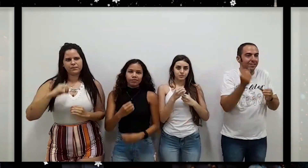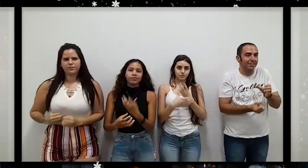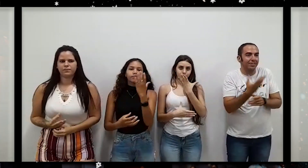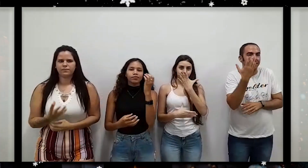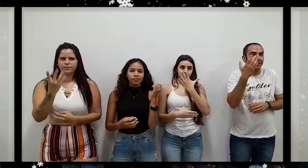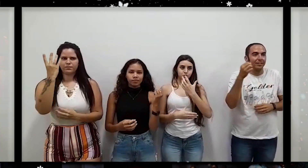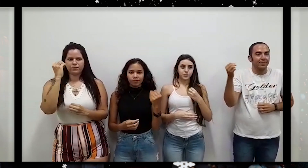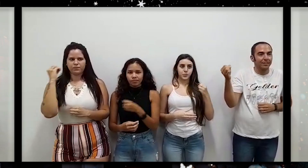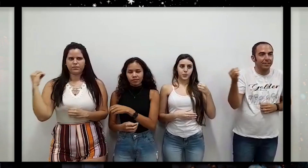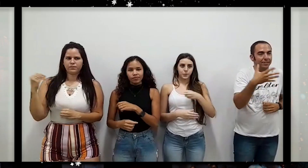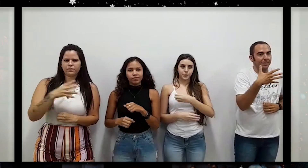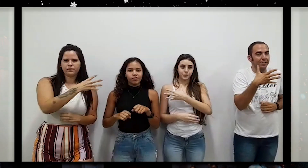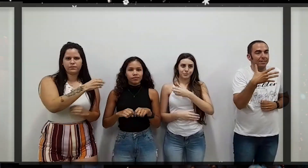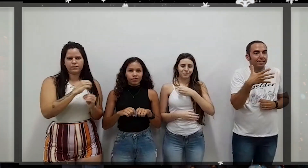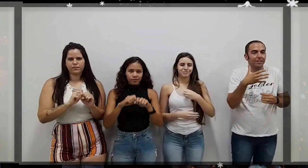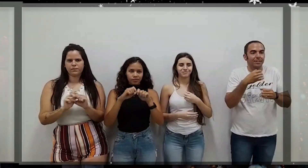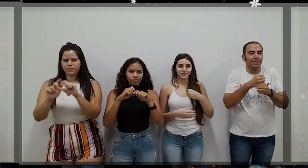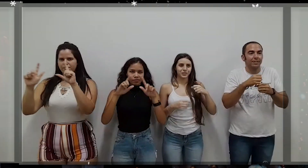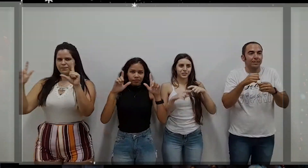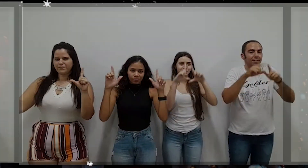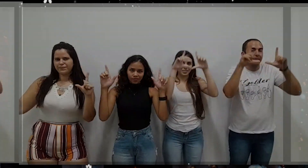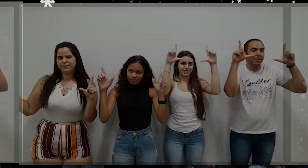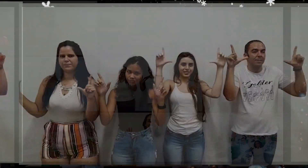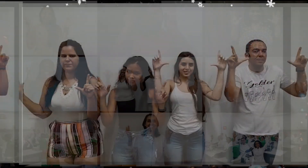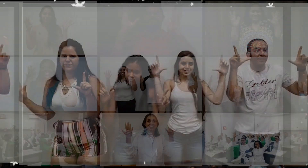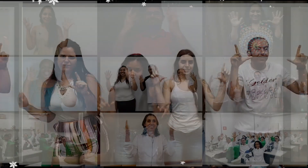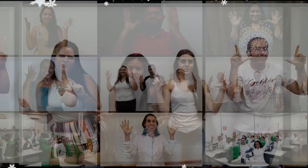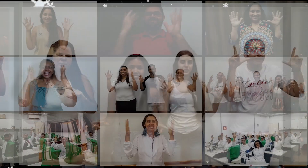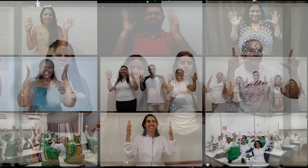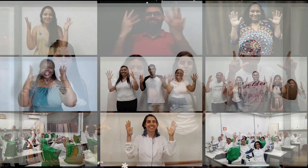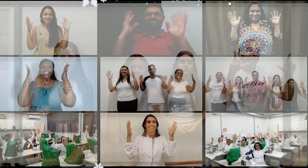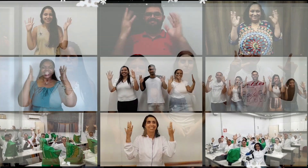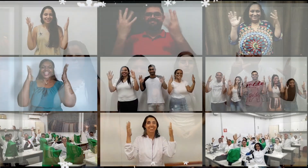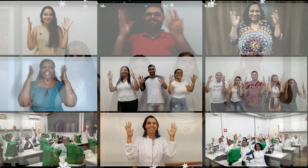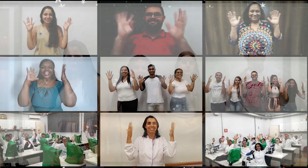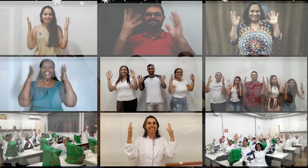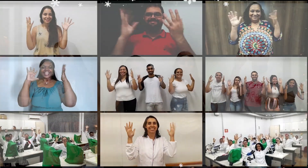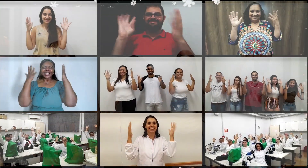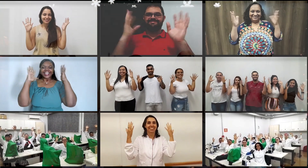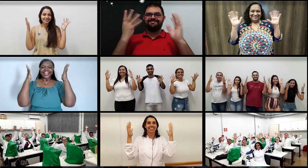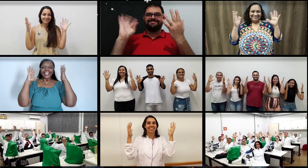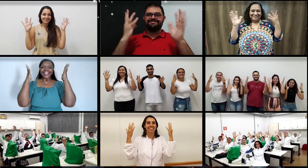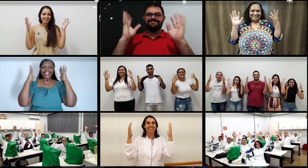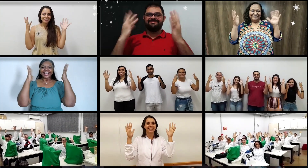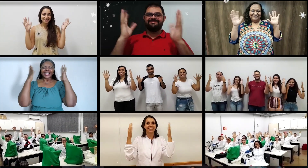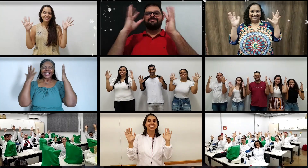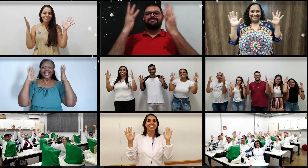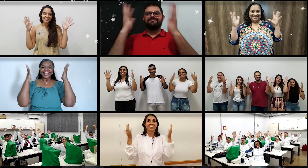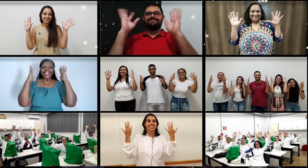nasce, novo em cada amanhecer Todo dia nasce,